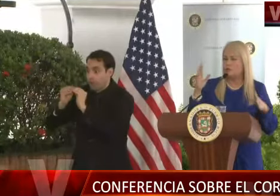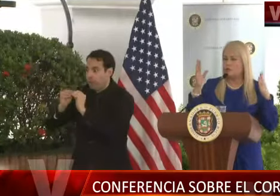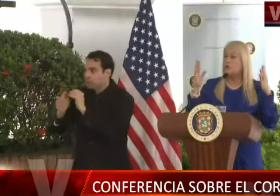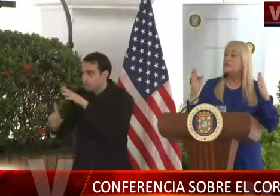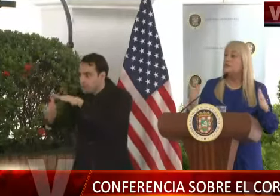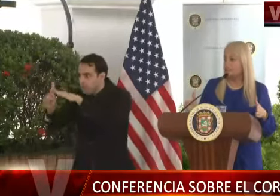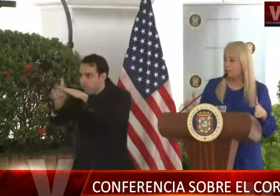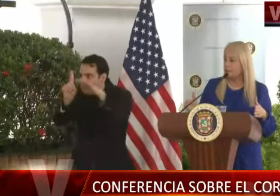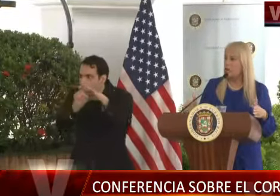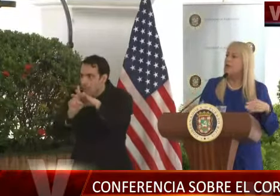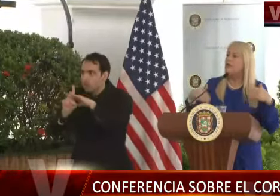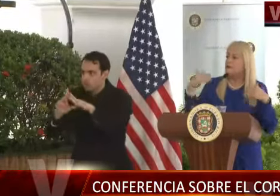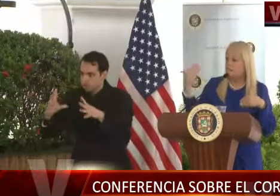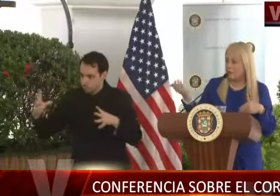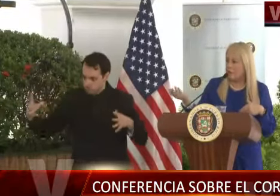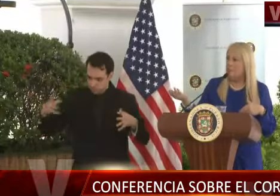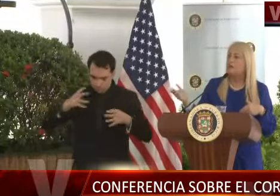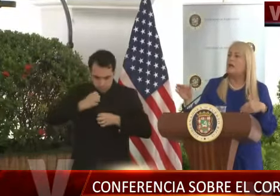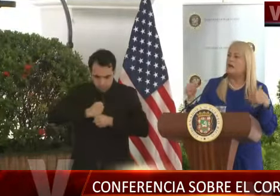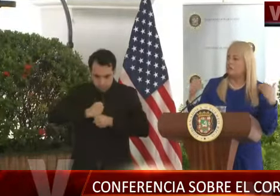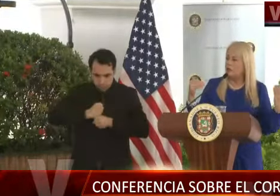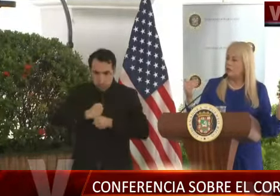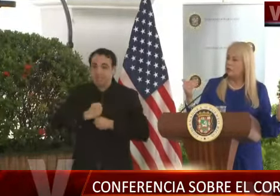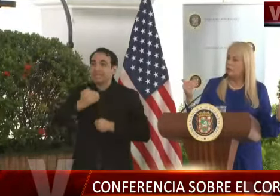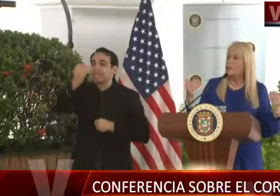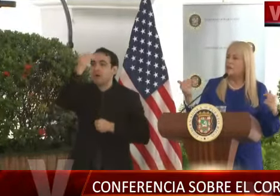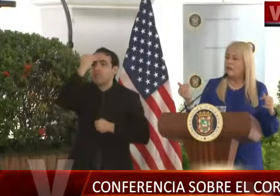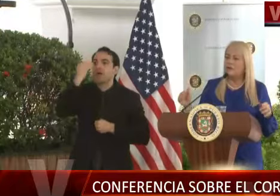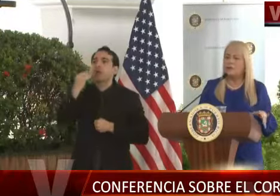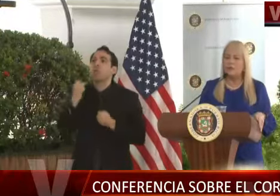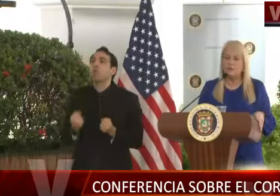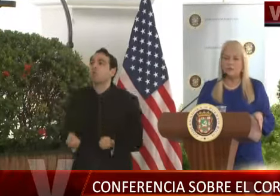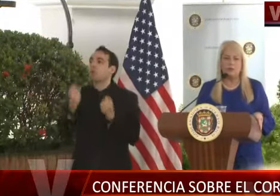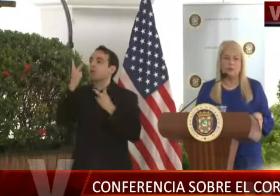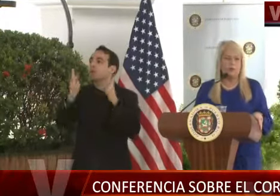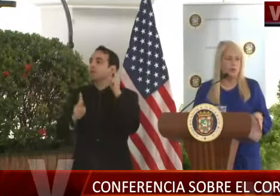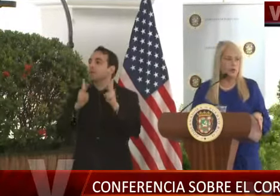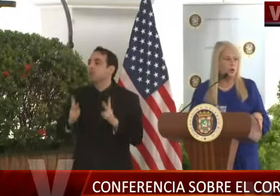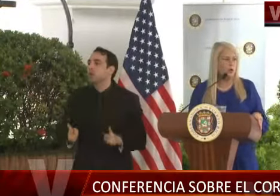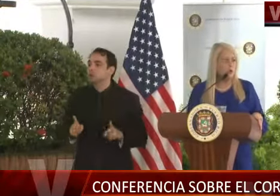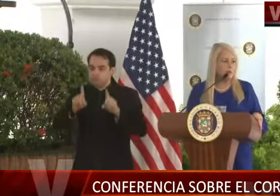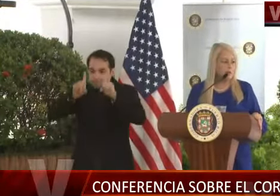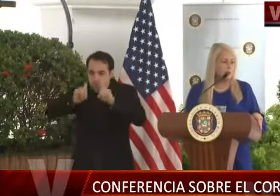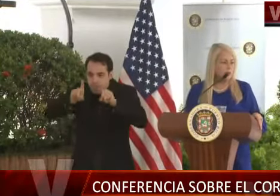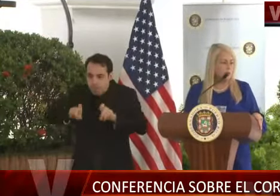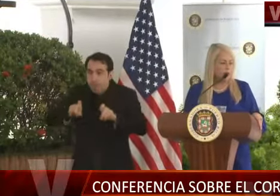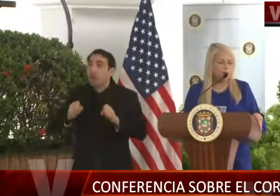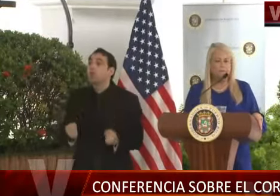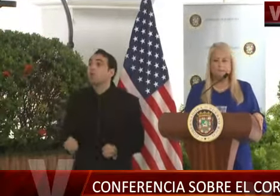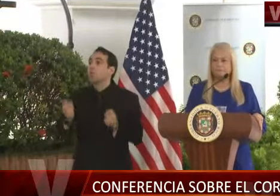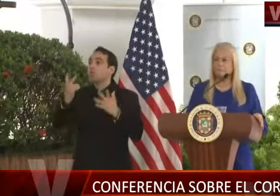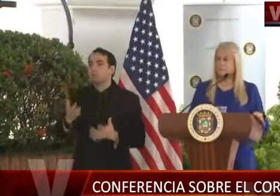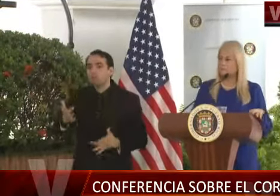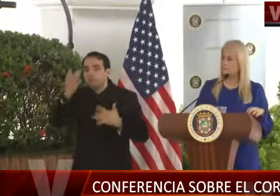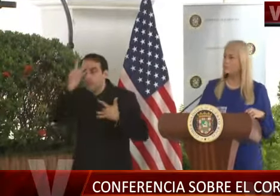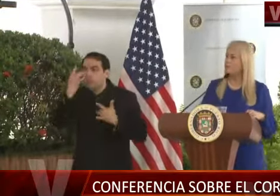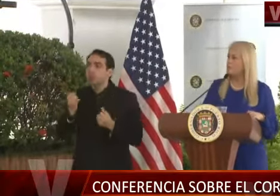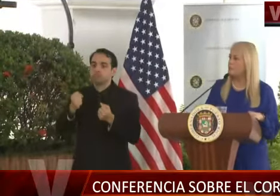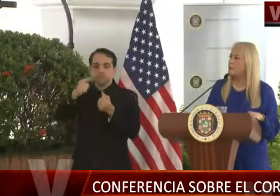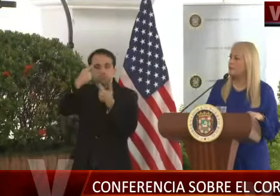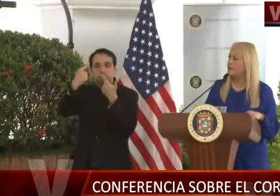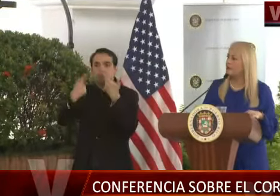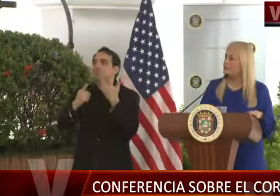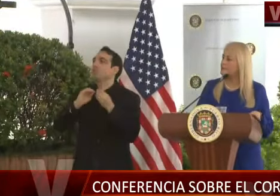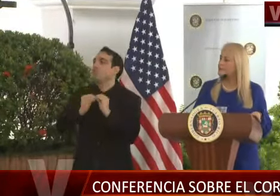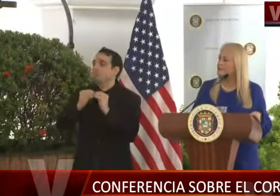solo instrumento, que sepamos cuántas han hecho los laboratorios privados y cuántas han hecho los laboratorios de salud pública. En